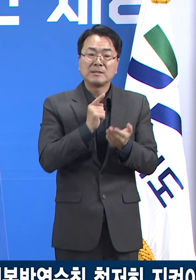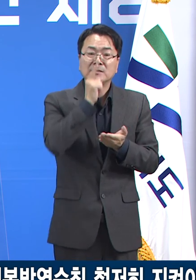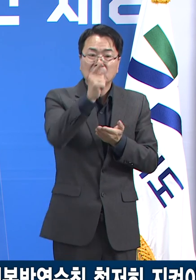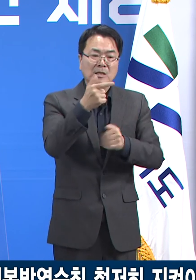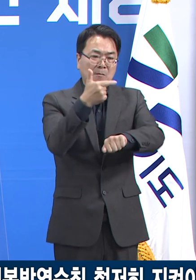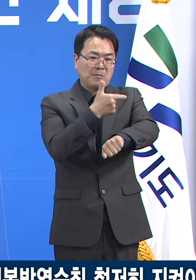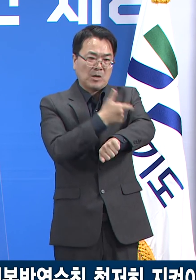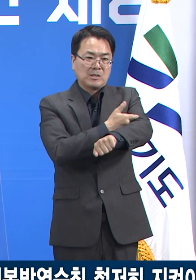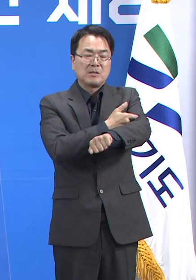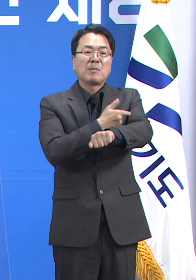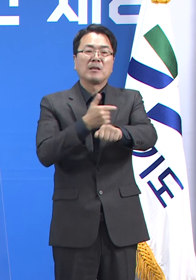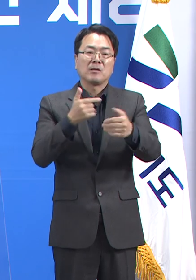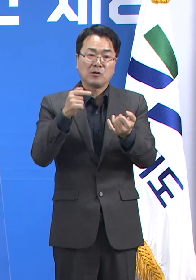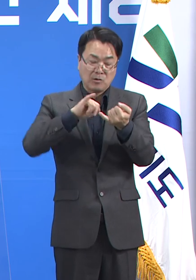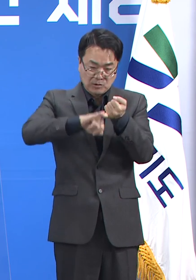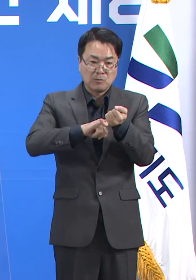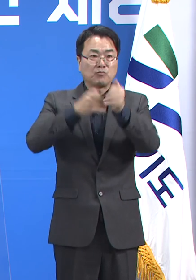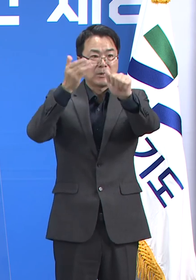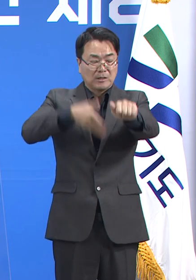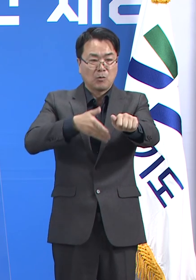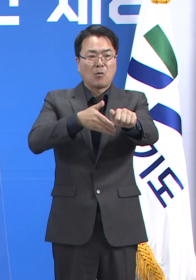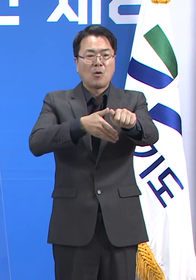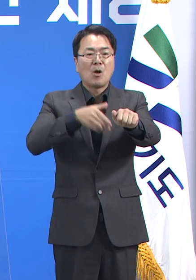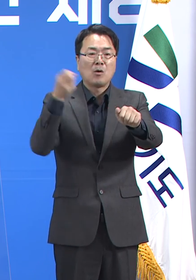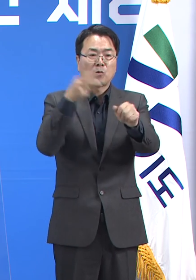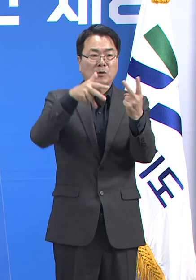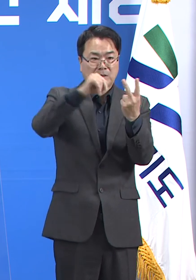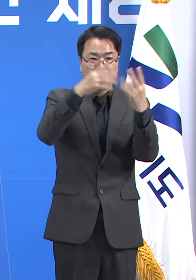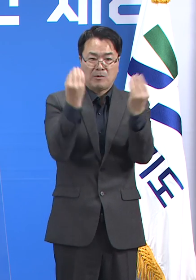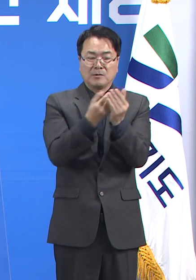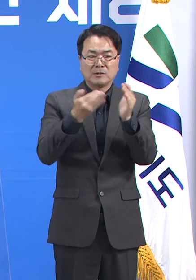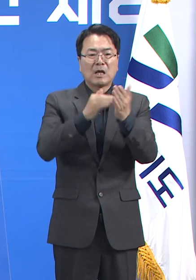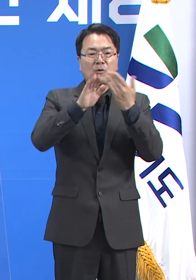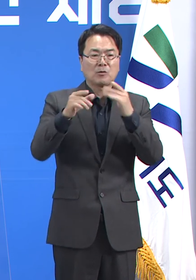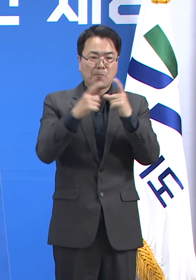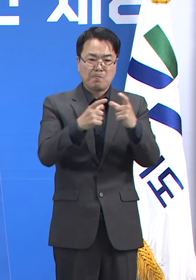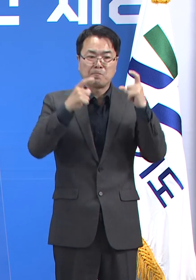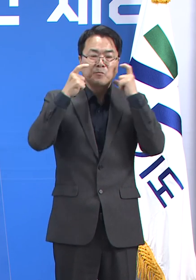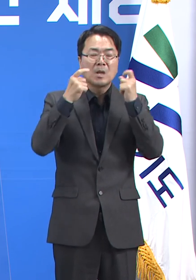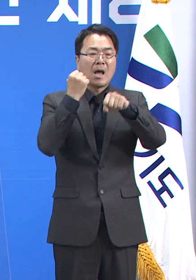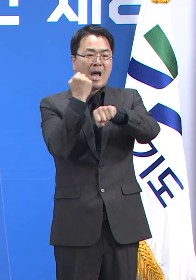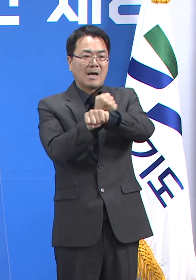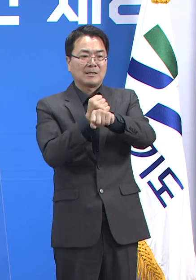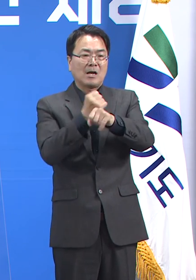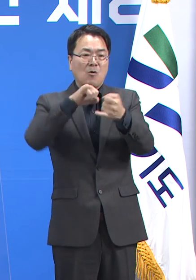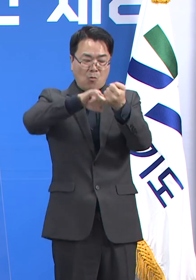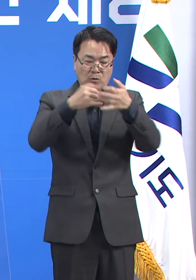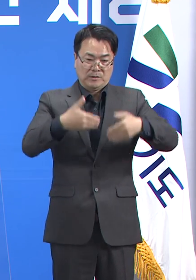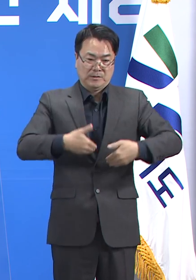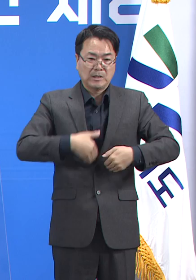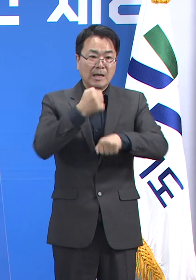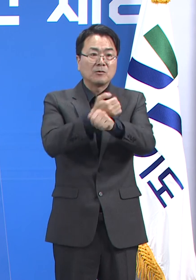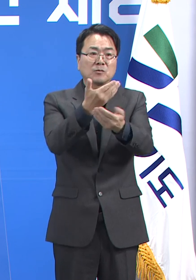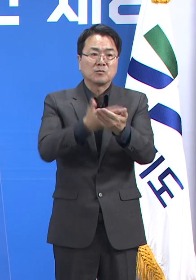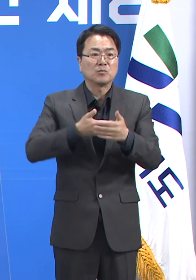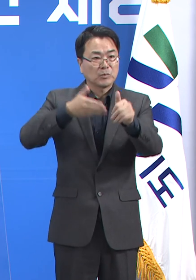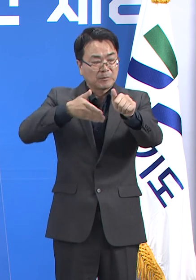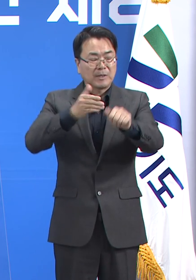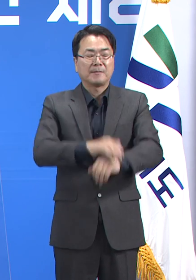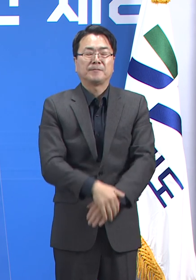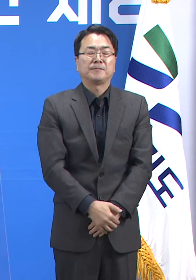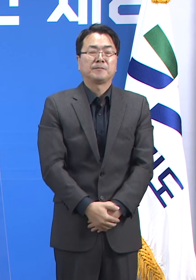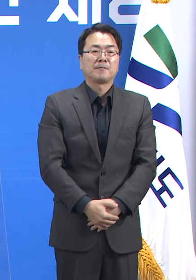주시길 바라며 이미 백신 접종을 완료하셨더라도 마스크 착용 등 기본적인 방역수칙을 철저히 지켜주시기를